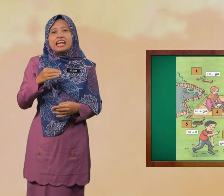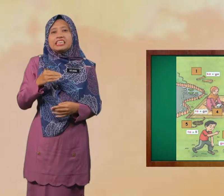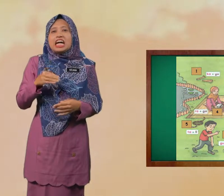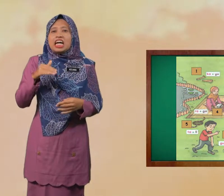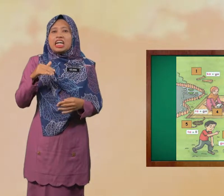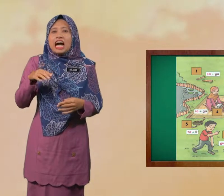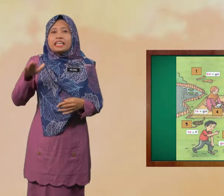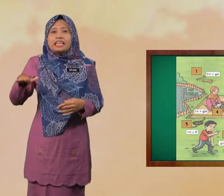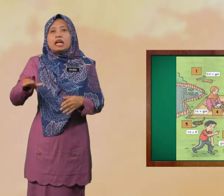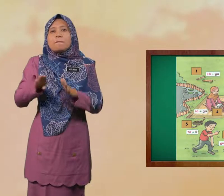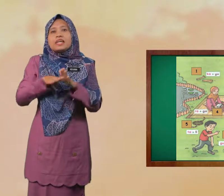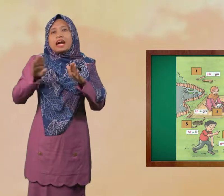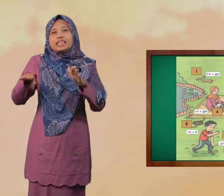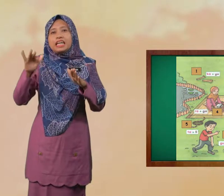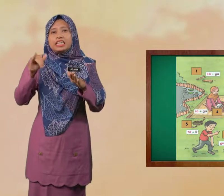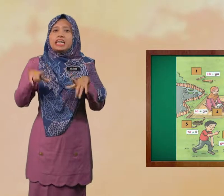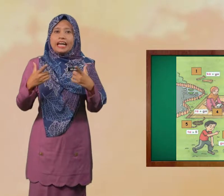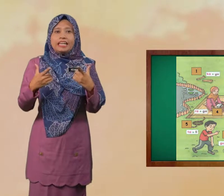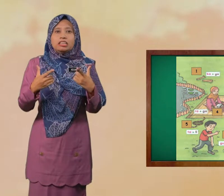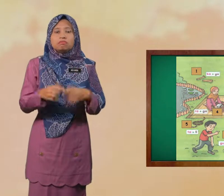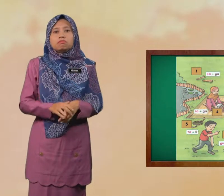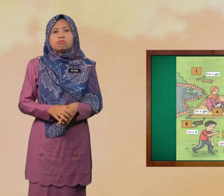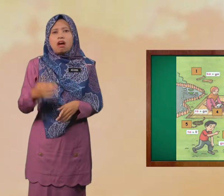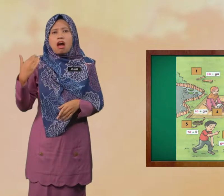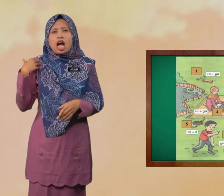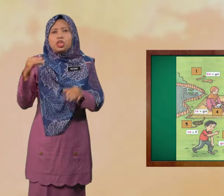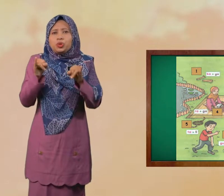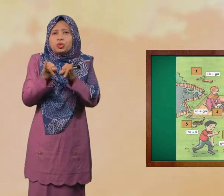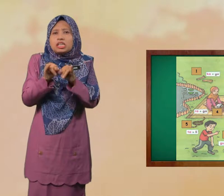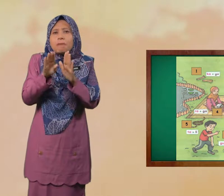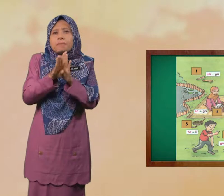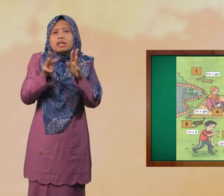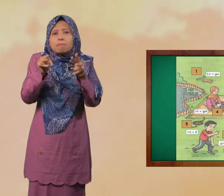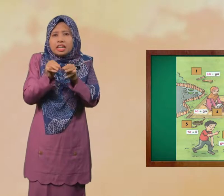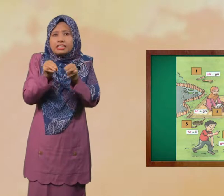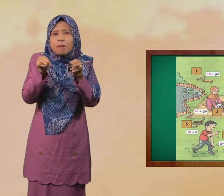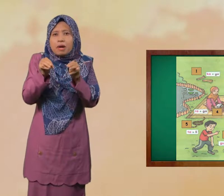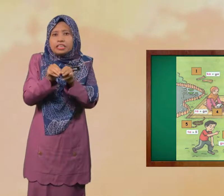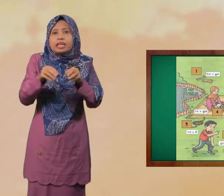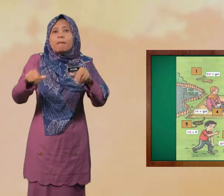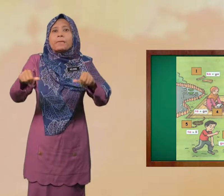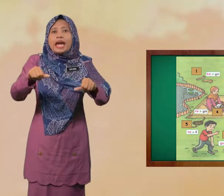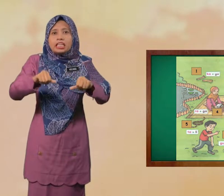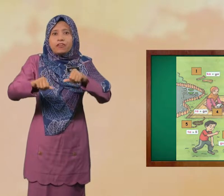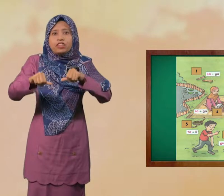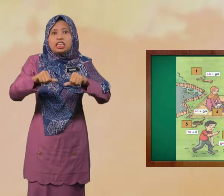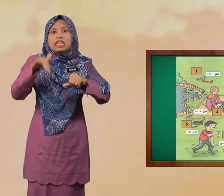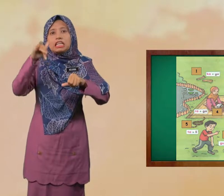Adik Beradik Yang Lain Ada Juga Bermacam-macam Aktiviti Yang